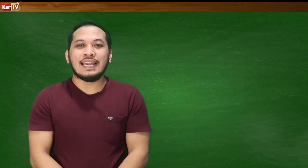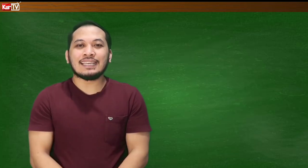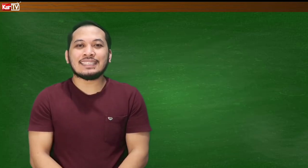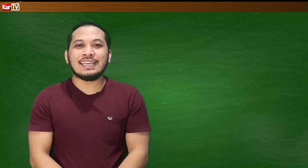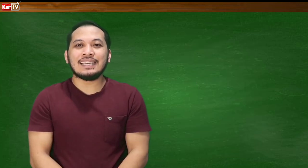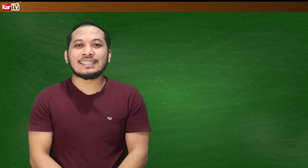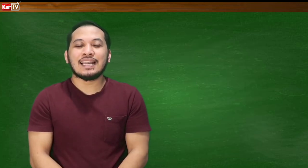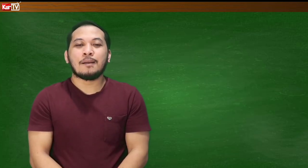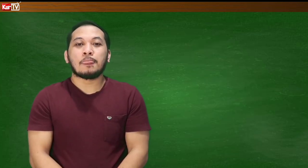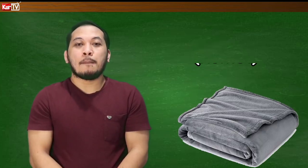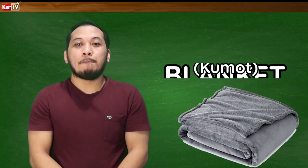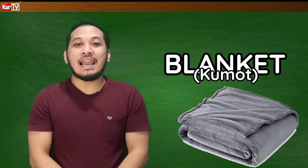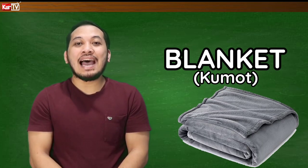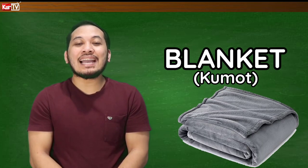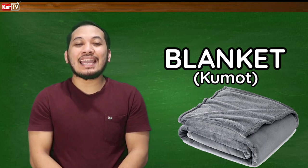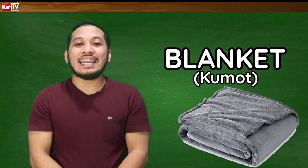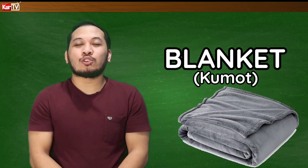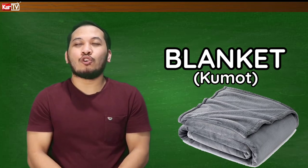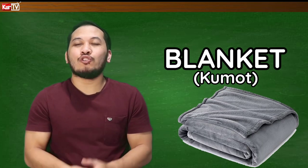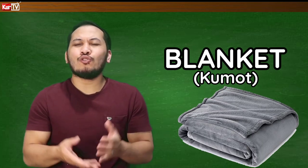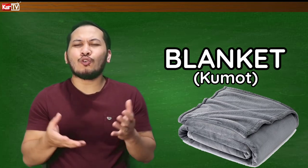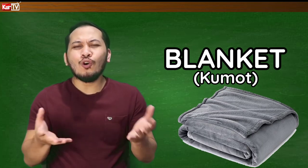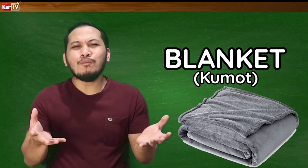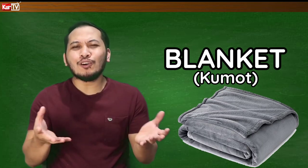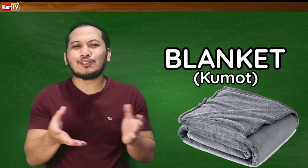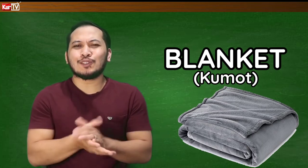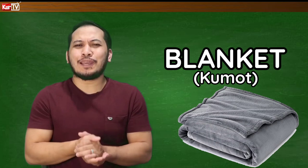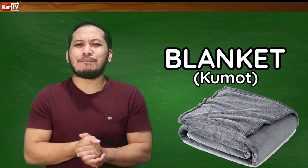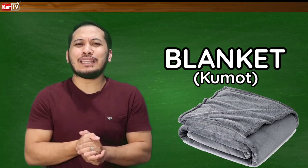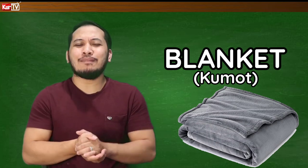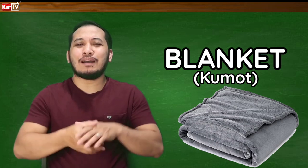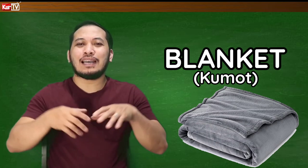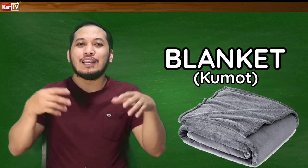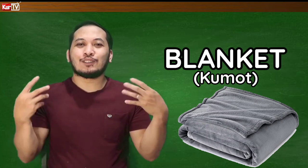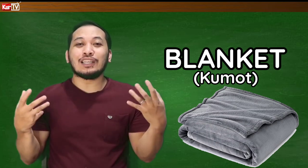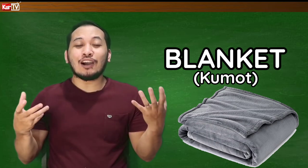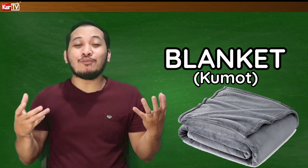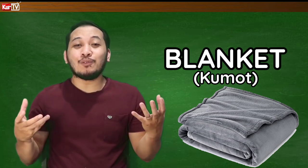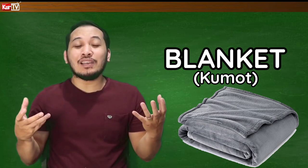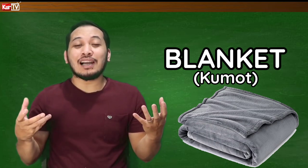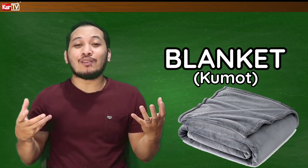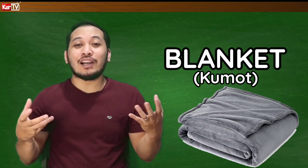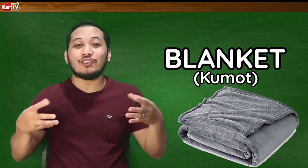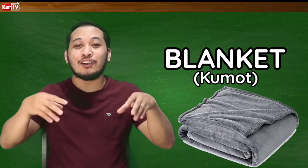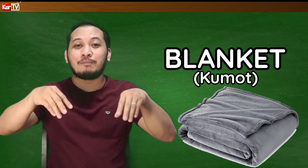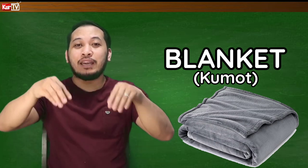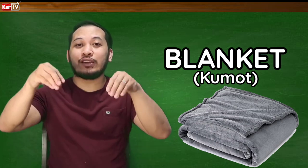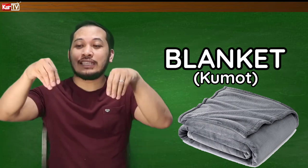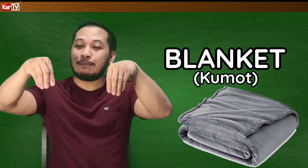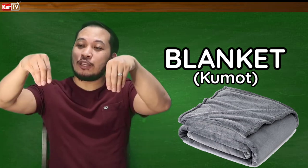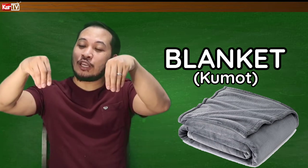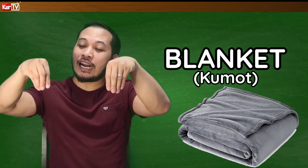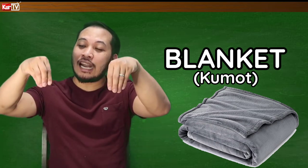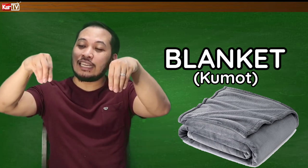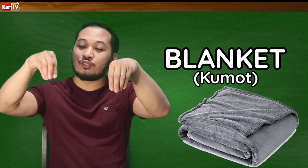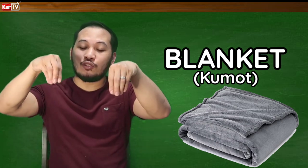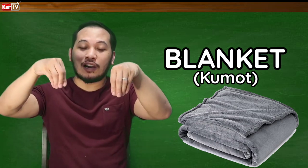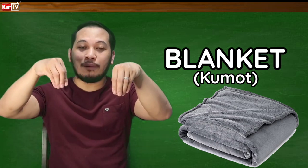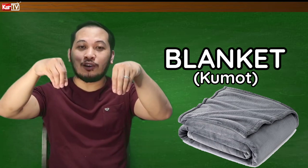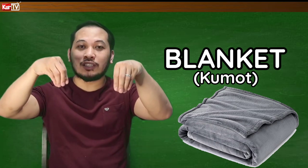Next is, blanket. O yung kumod. So, syempre, diba? So, nakaupulang ako ngayon, pero isipin nyo, nakaganito yung kamay ko.